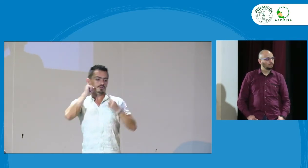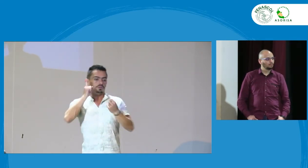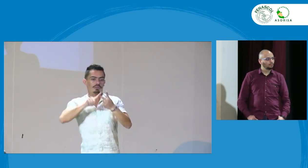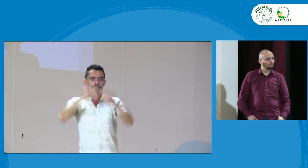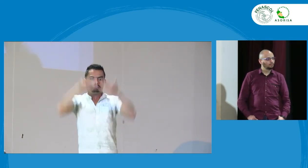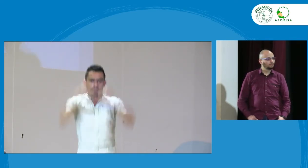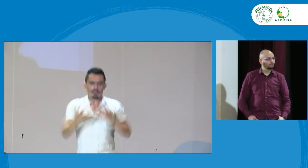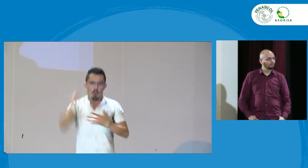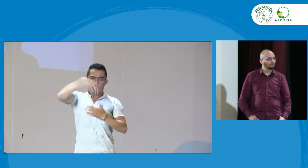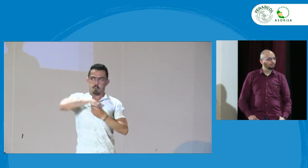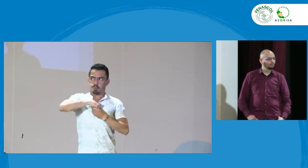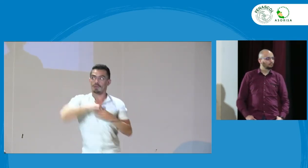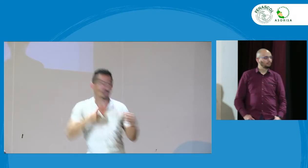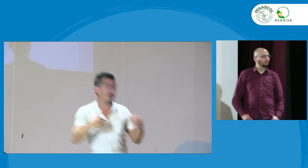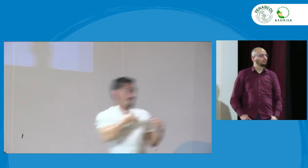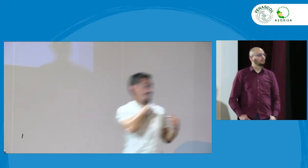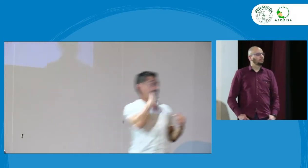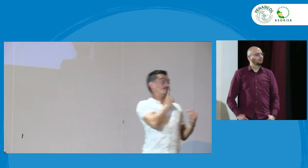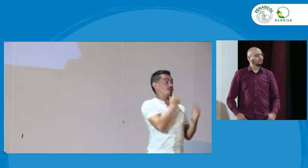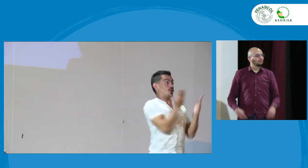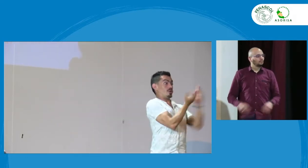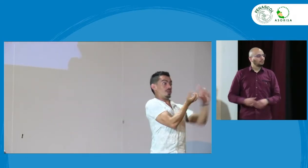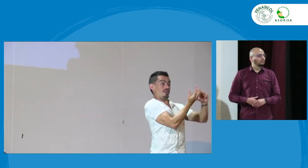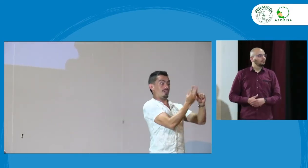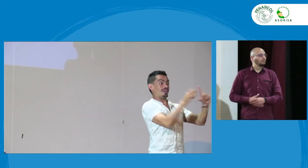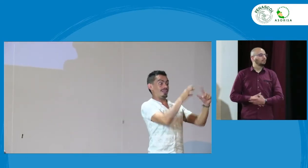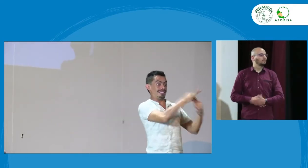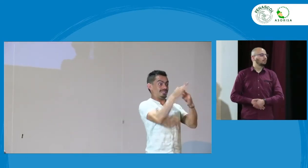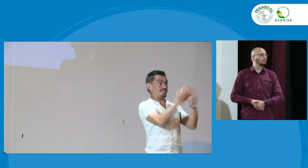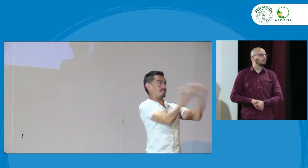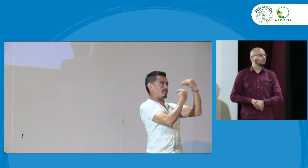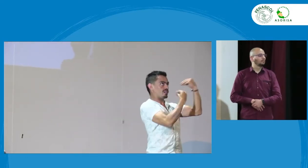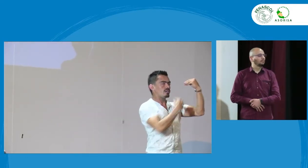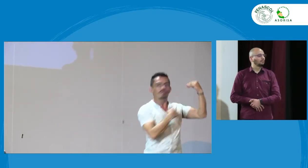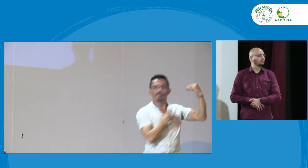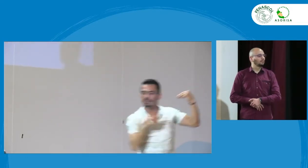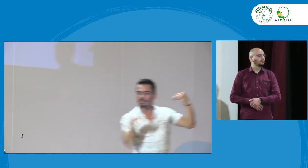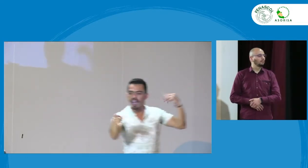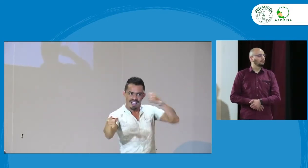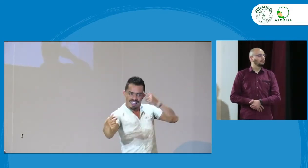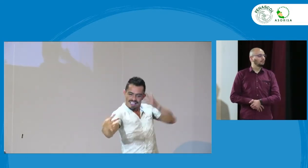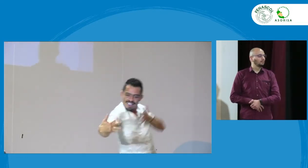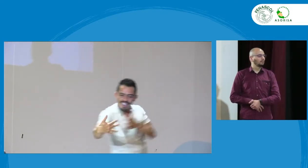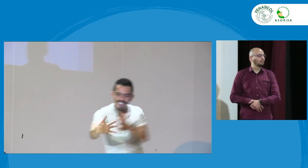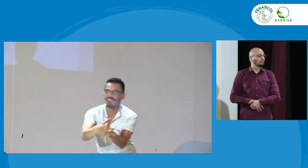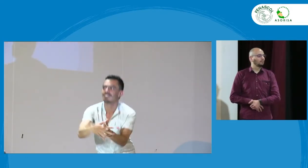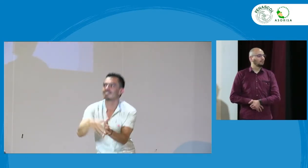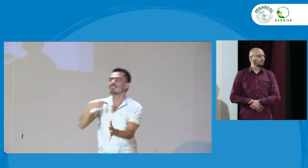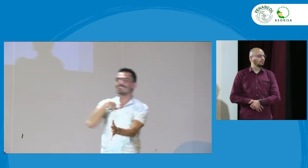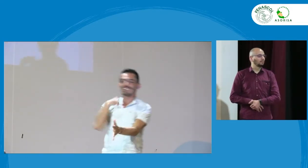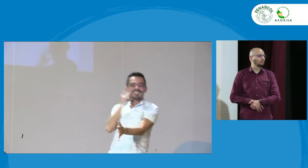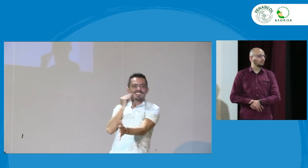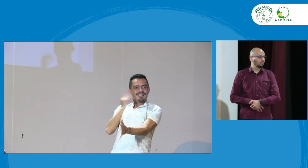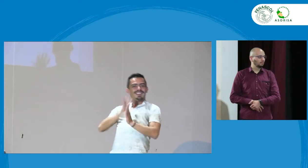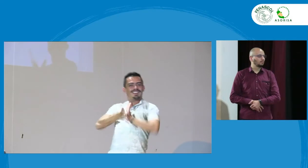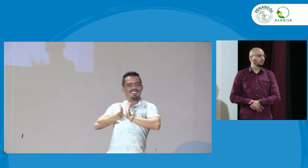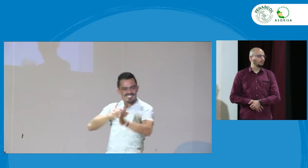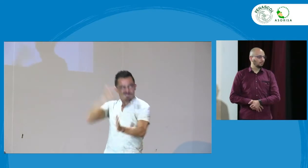a esta población tan diversa porque si es una persona con diferentes discapacidades y yo fui formado como licenciado en educación